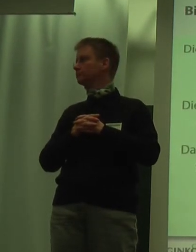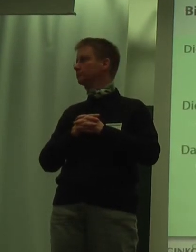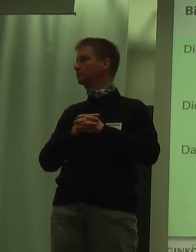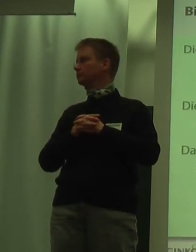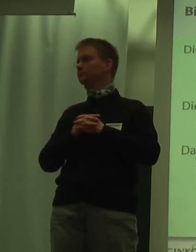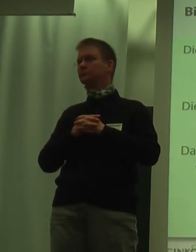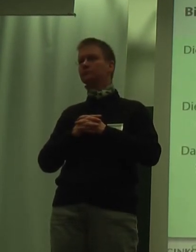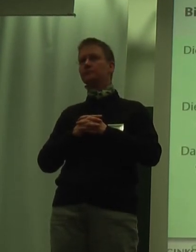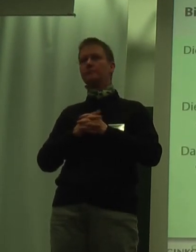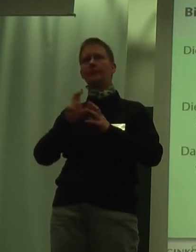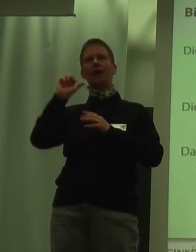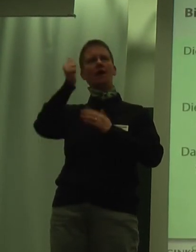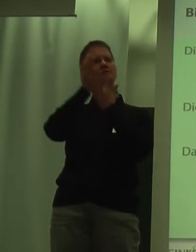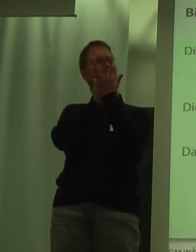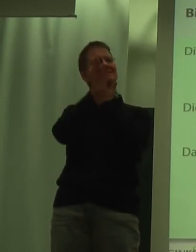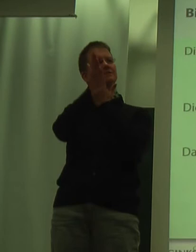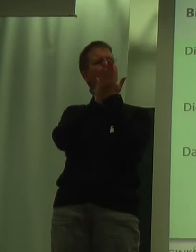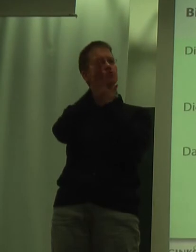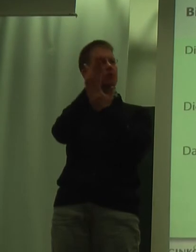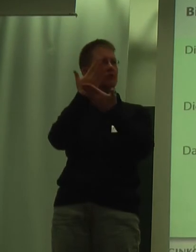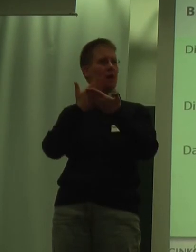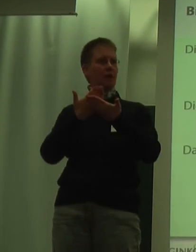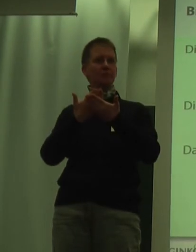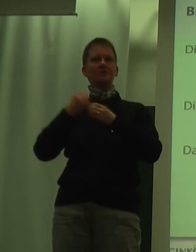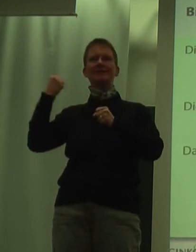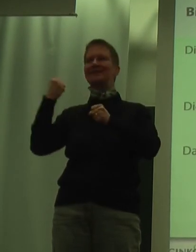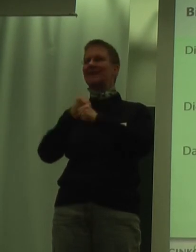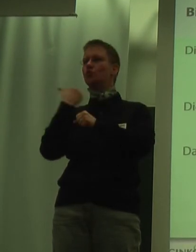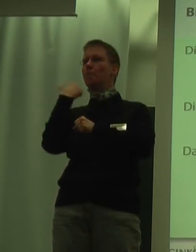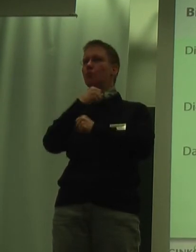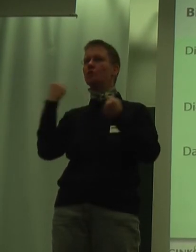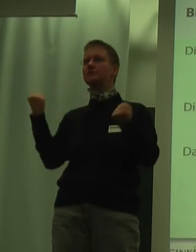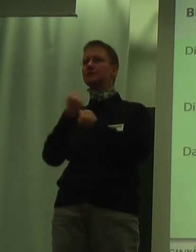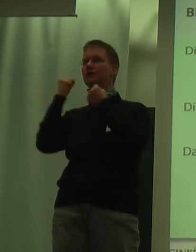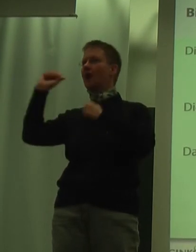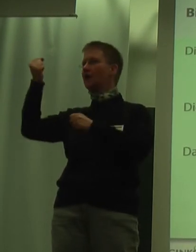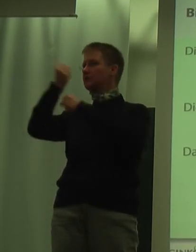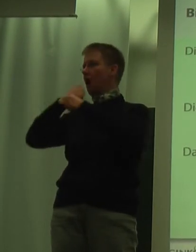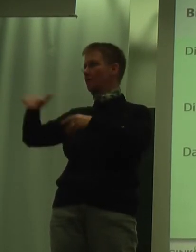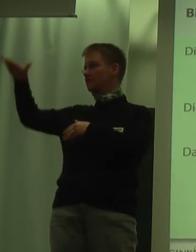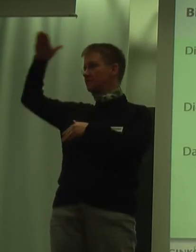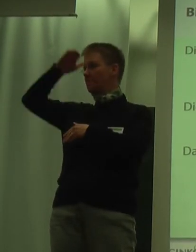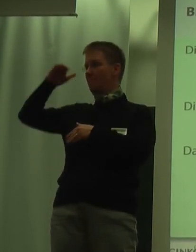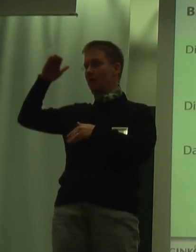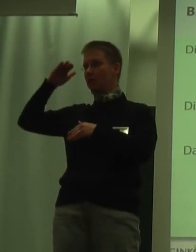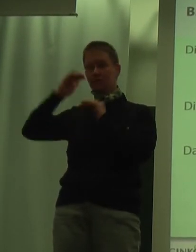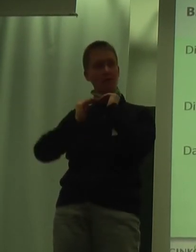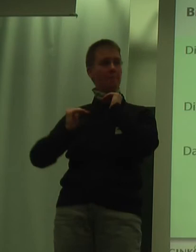Ein erstes Zwischenfazit. GIKO-Berufstätige auf dem ersten Arbeitsmarkt verfügt mehrheitlich über einen